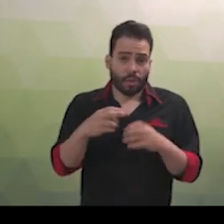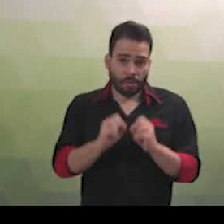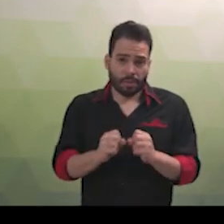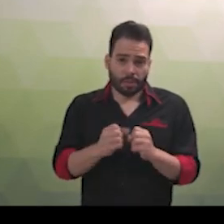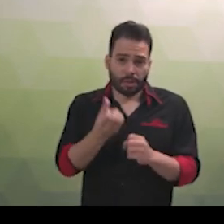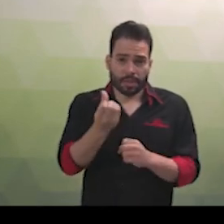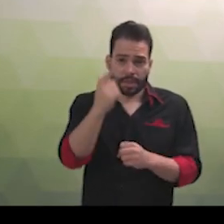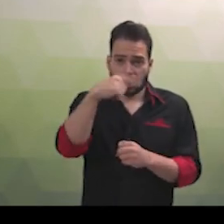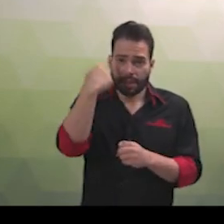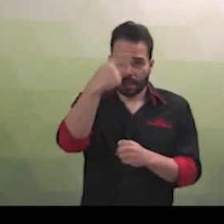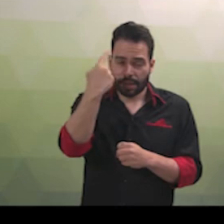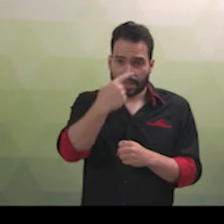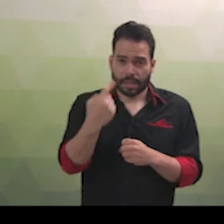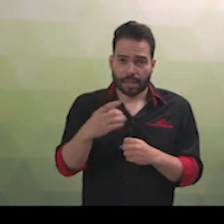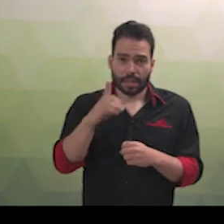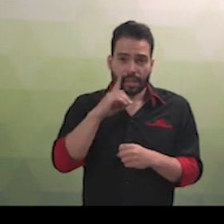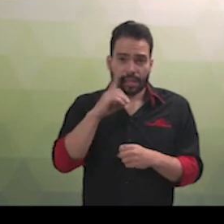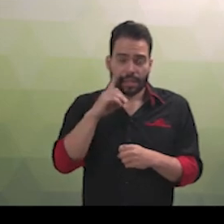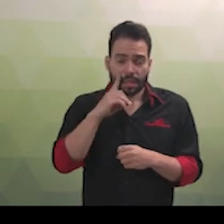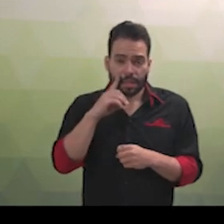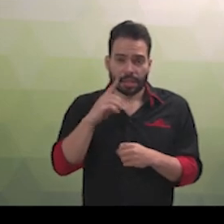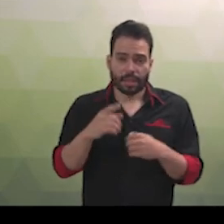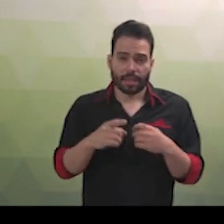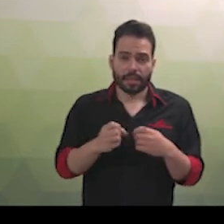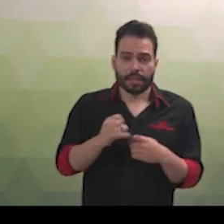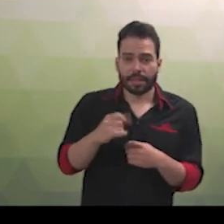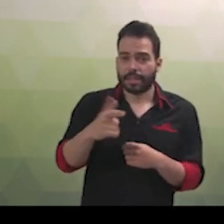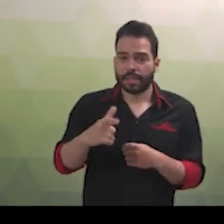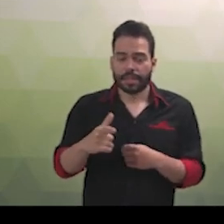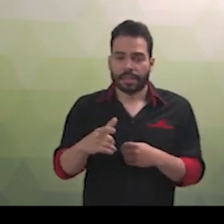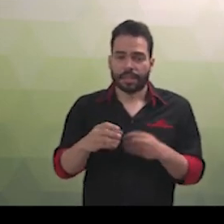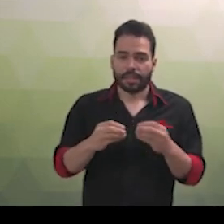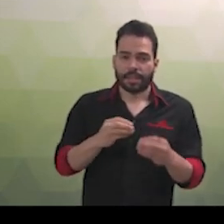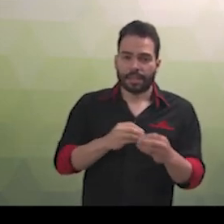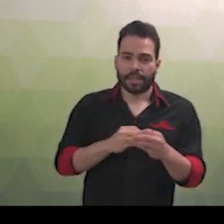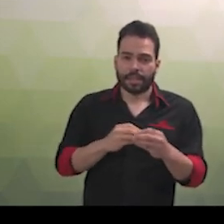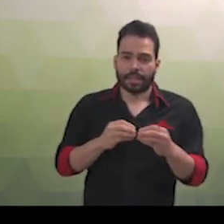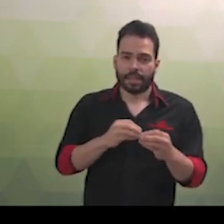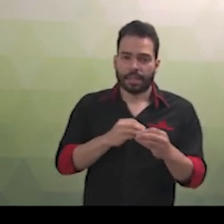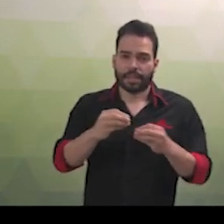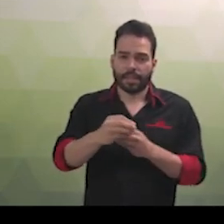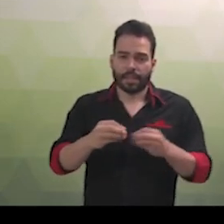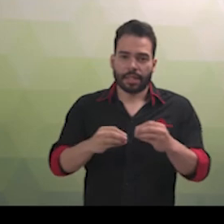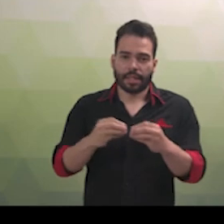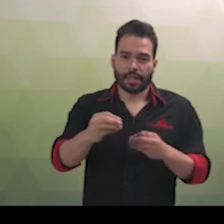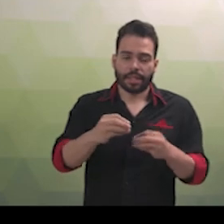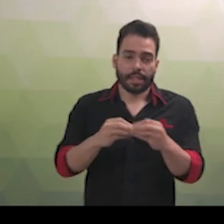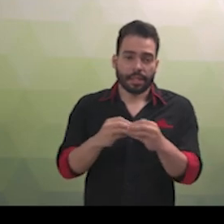horas para o trabalho realizado em turnos ininterruptos de revezamento, salvo negociação coletiva. Repouso